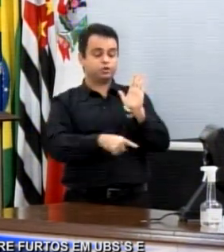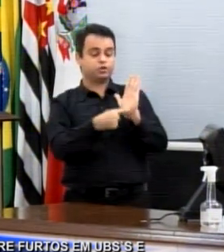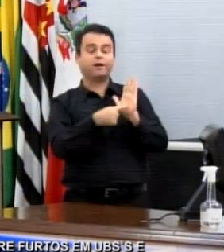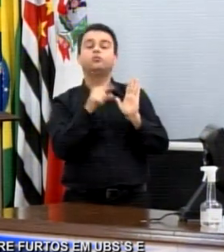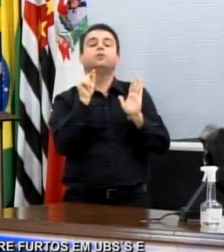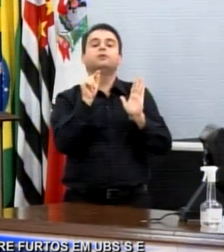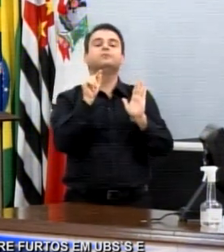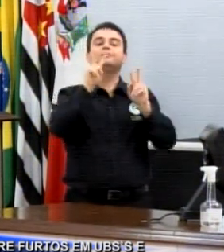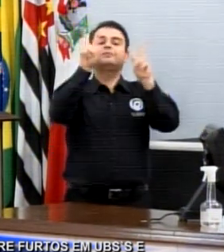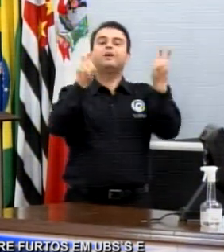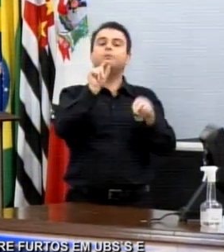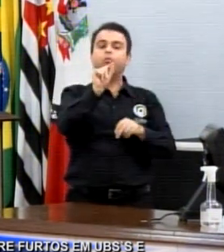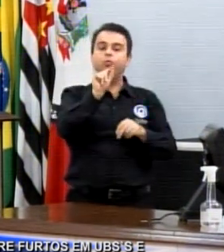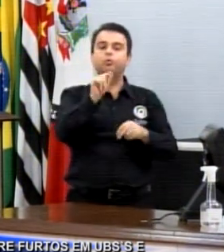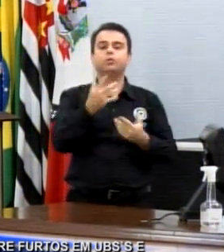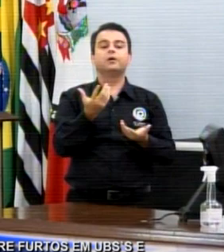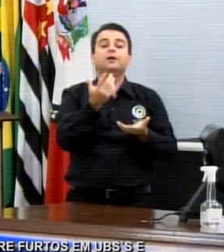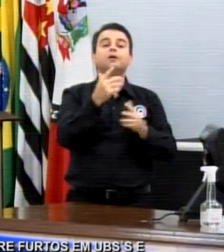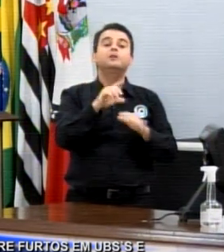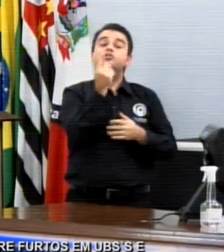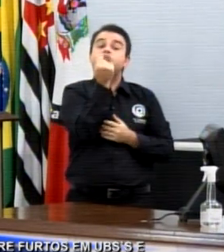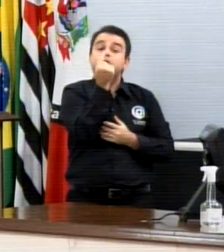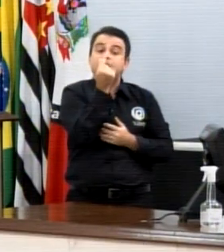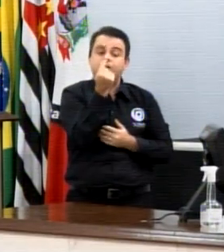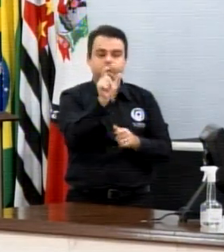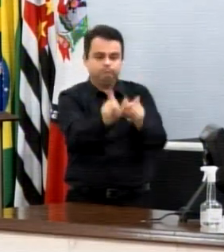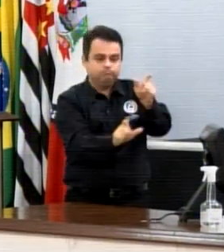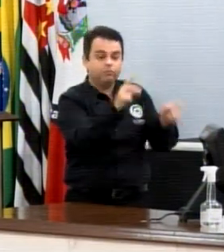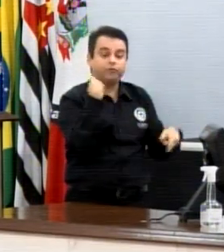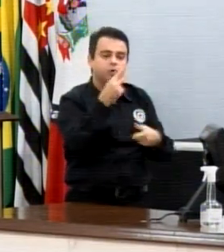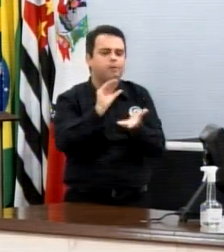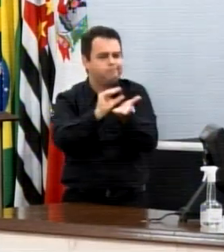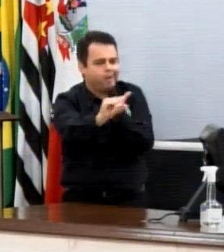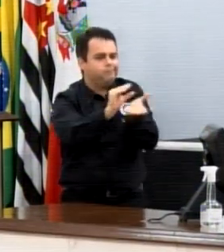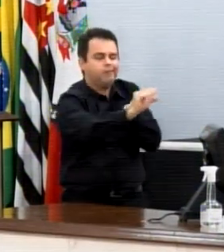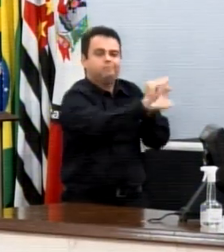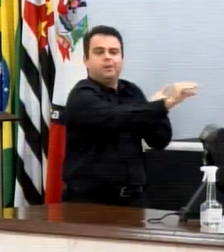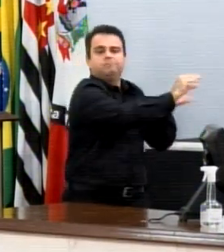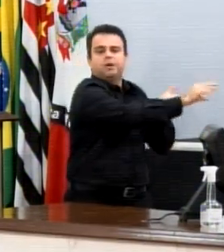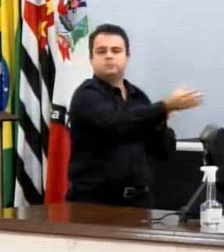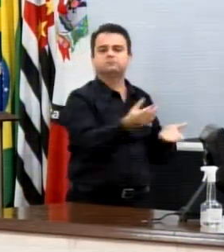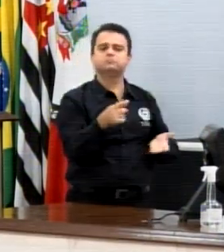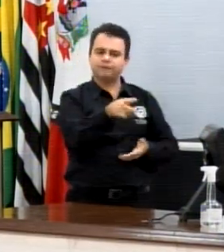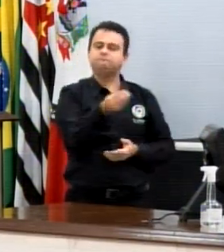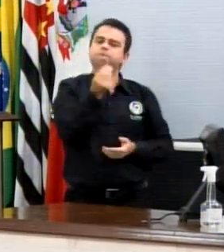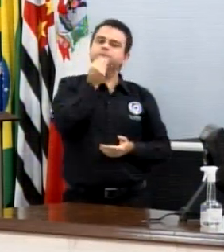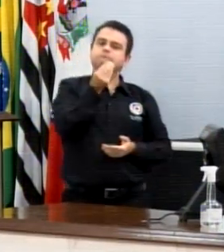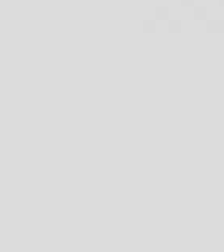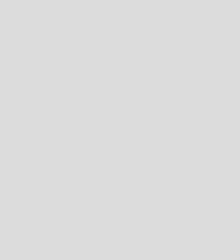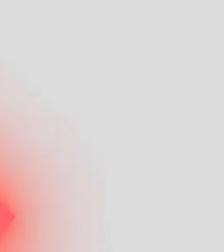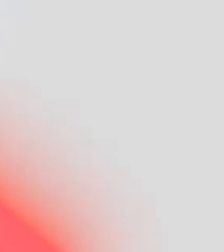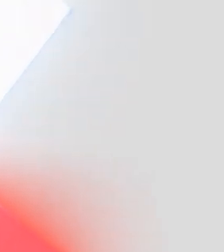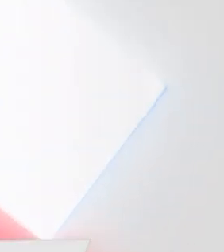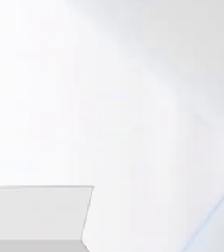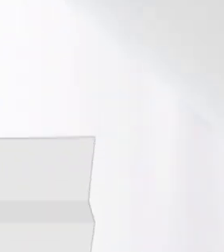Sequestrar, sim. Eu acho que a palavra é certa. Sequestrar de lá e aplicar onde tem que ser aplicado. Entendido.